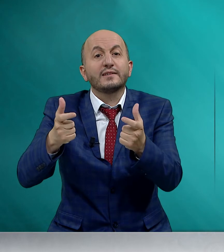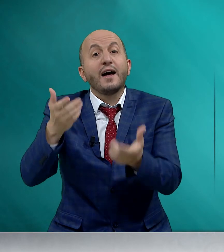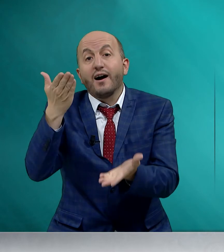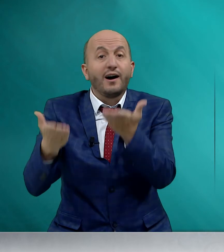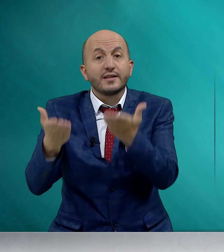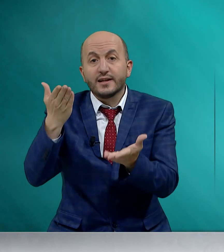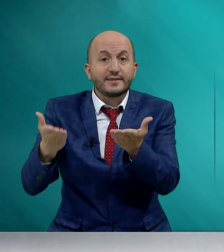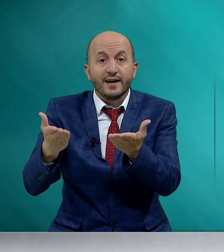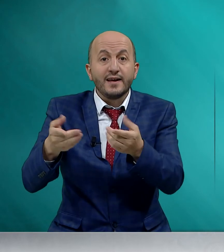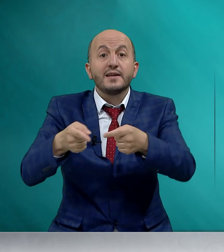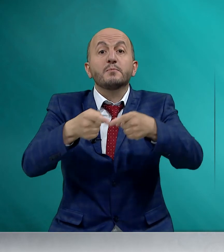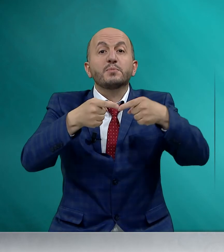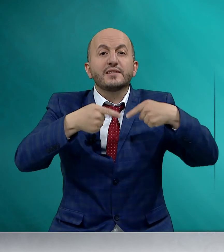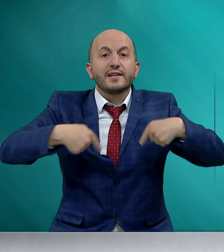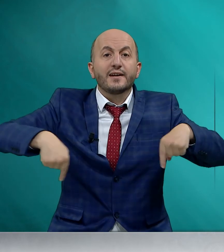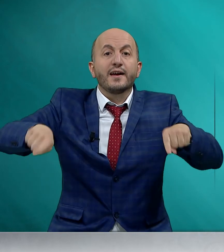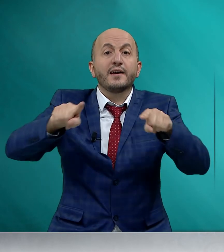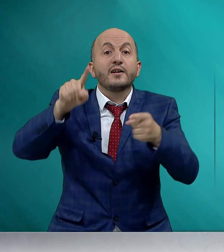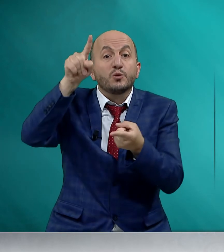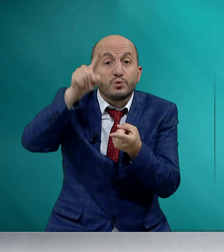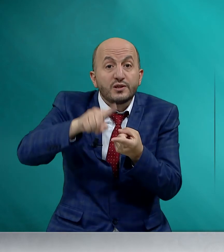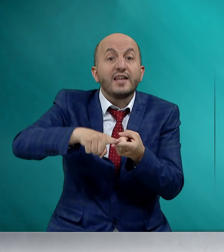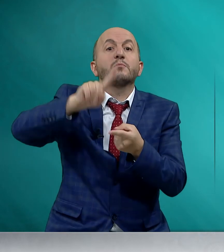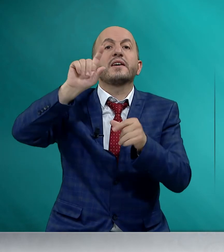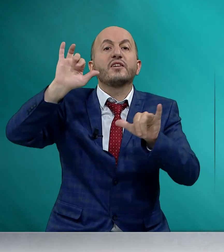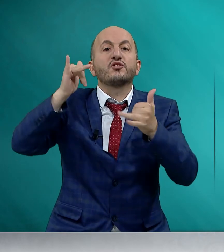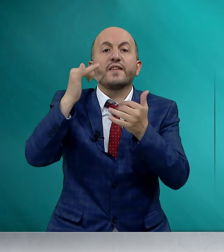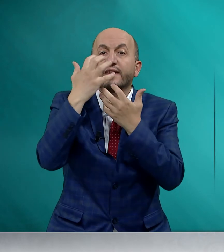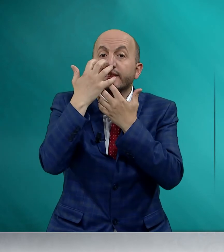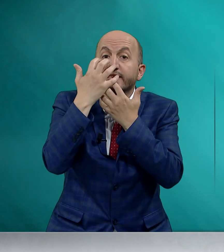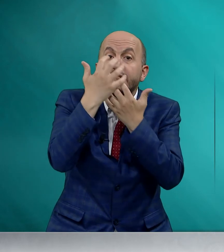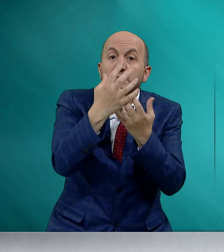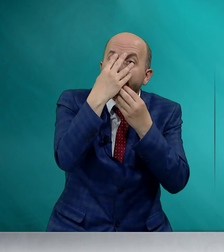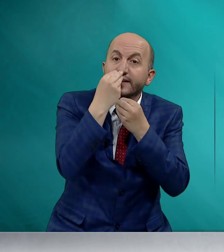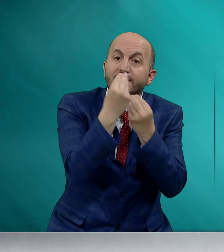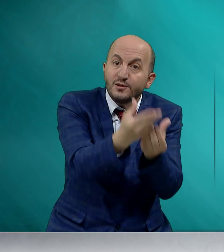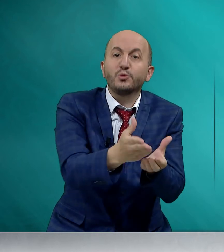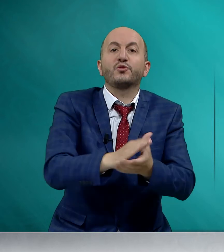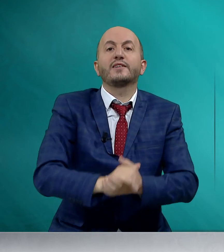ahirette bizlere tükenmeyen cennet nimetlerini lütfeder.